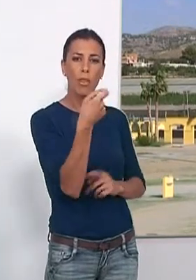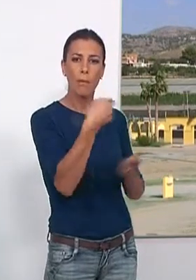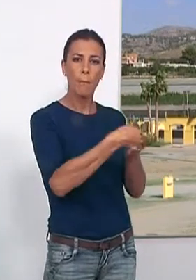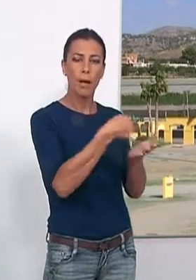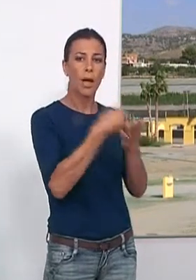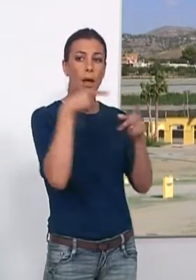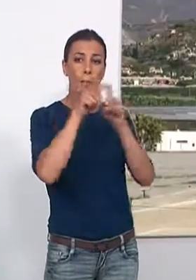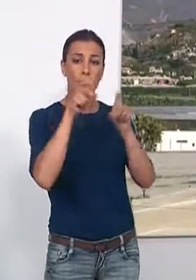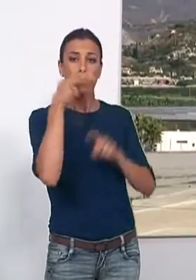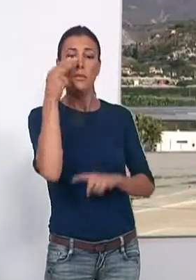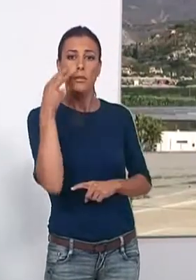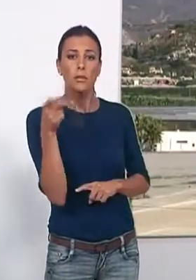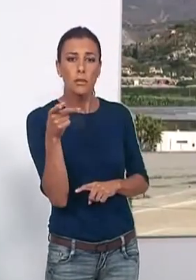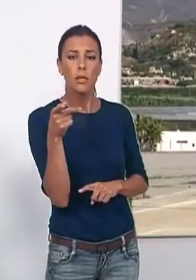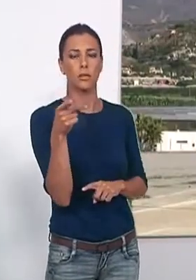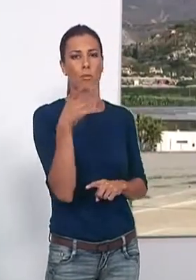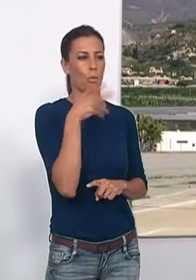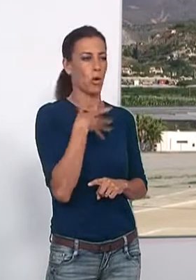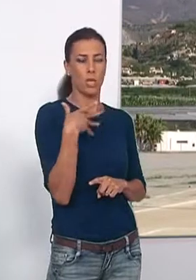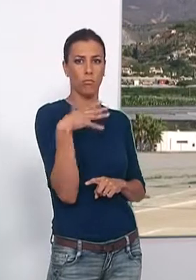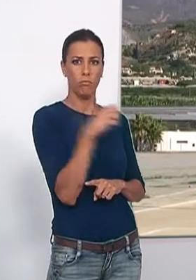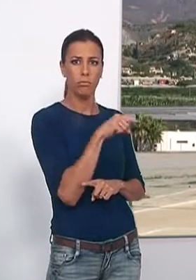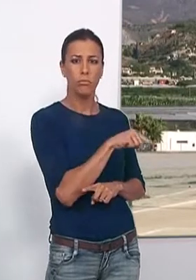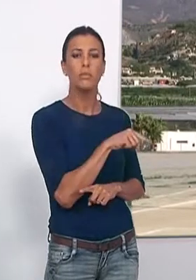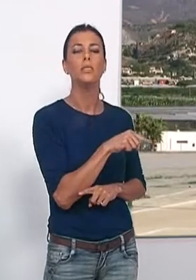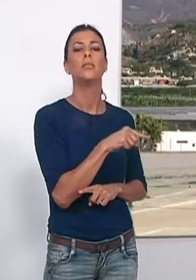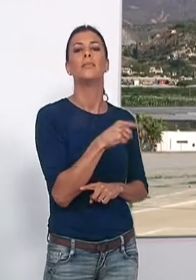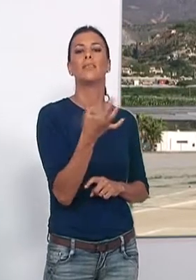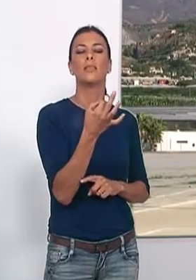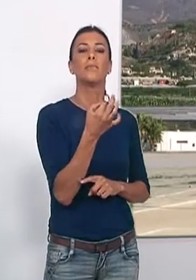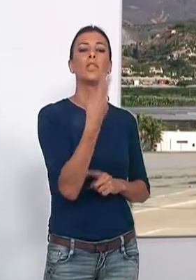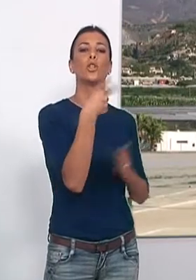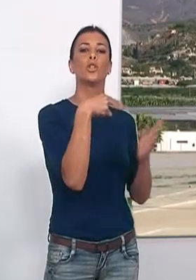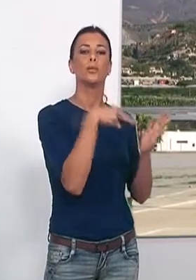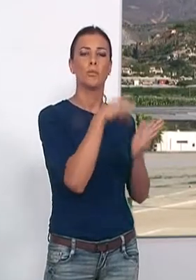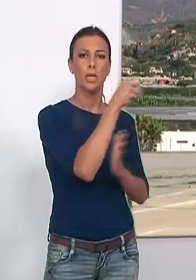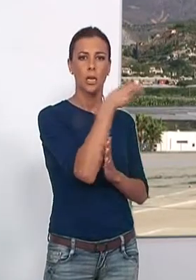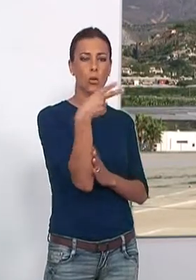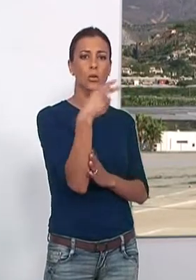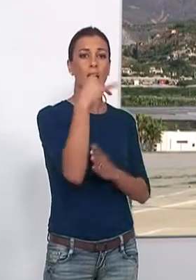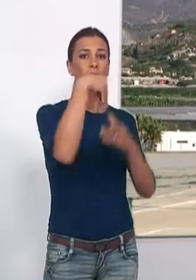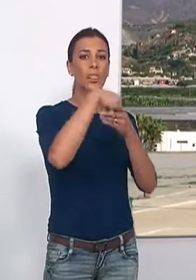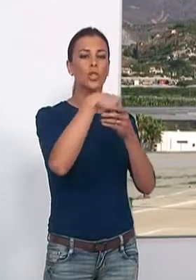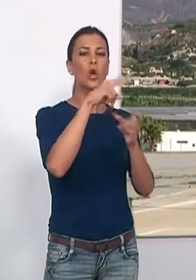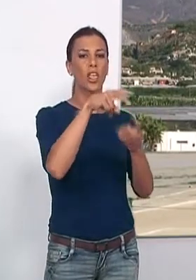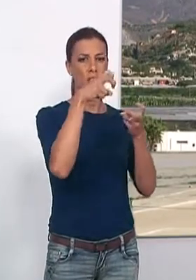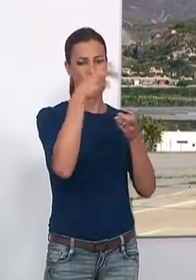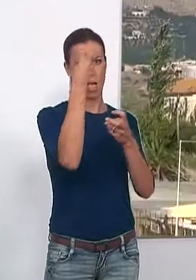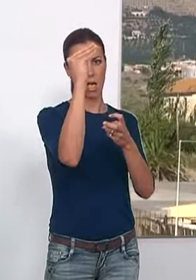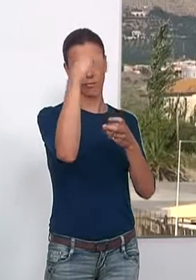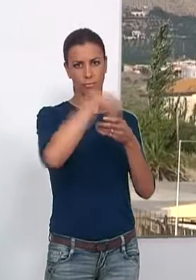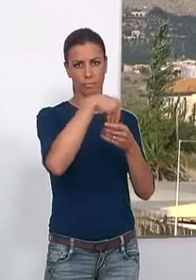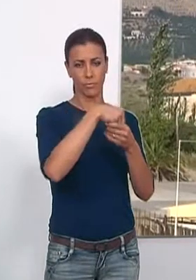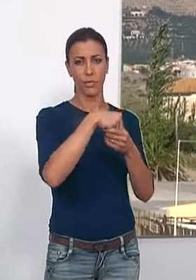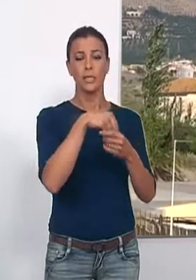deberán pagar las empresas interesadas en explotar el citado negocio será de 2.000 euros con IVA incluido.